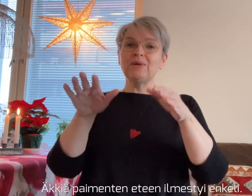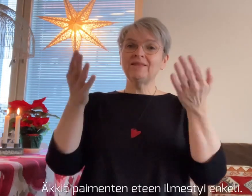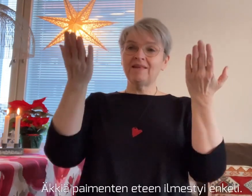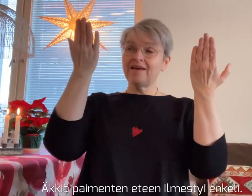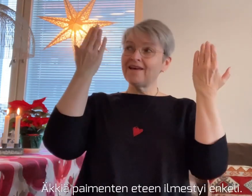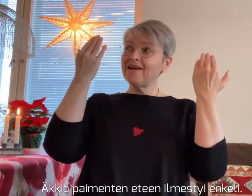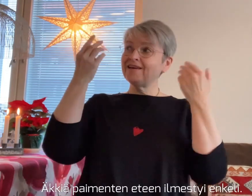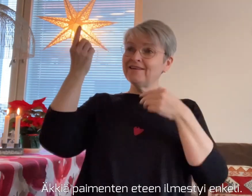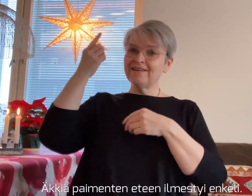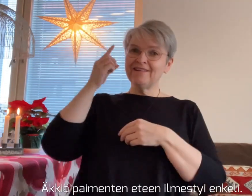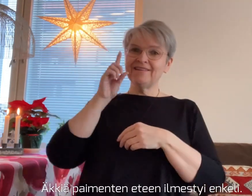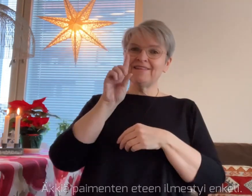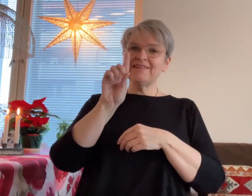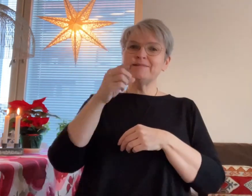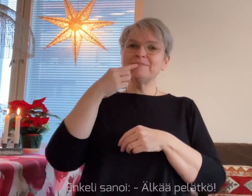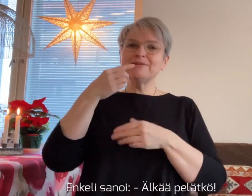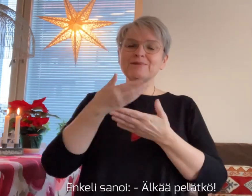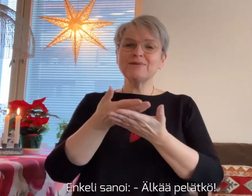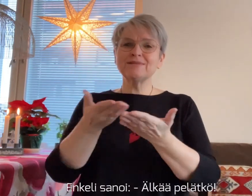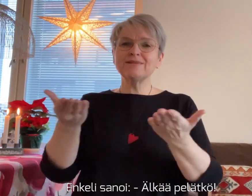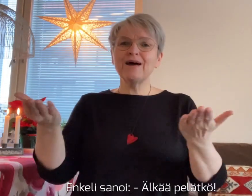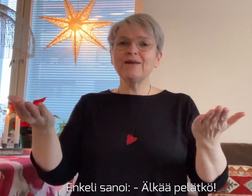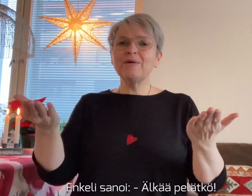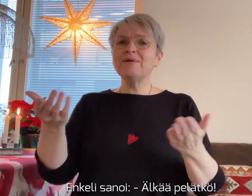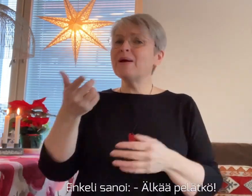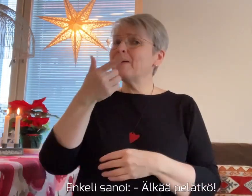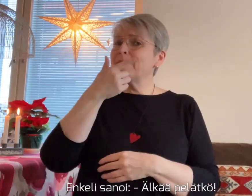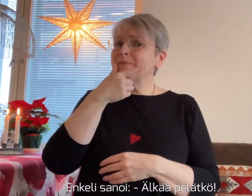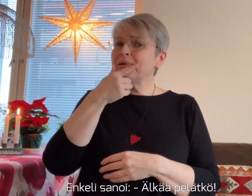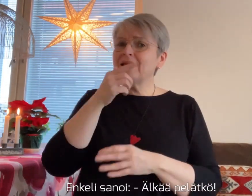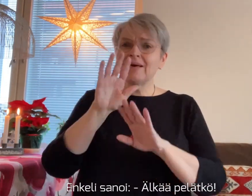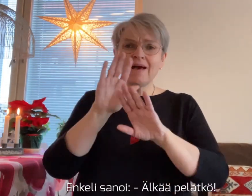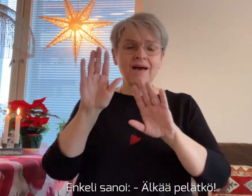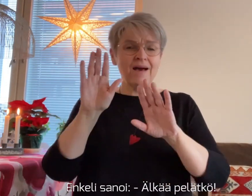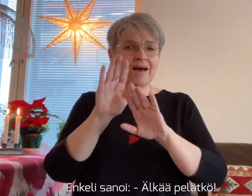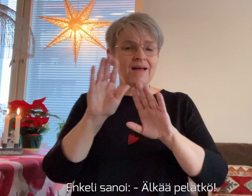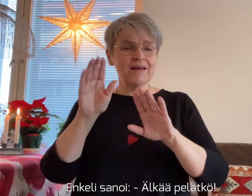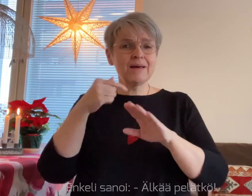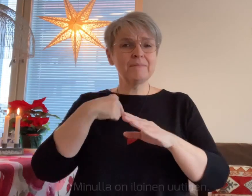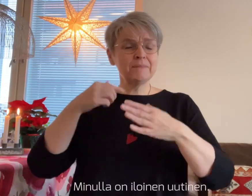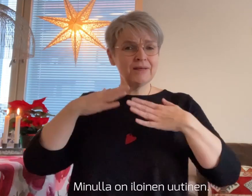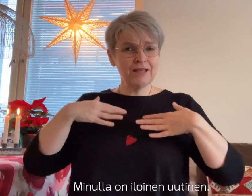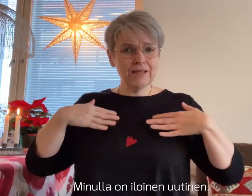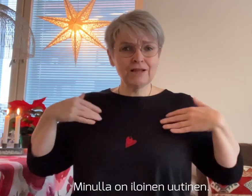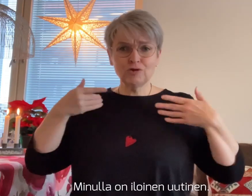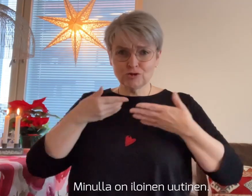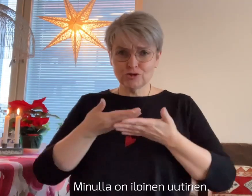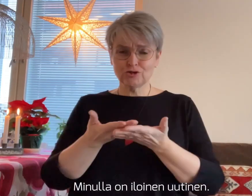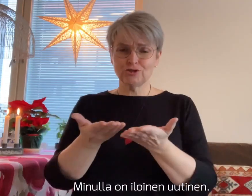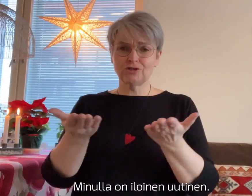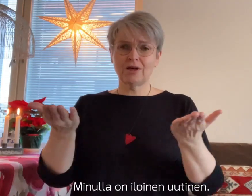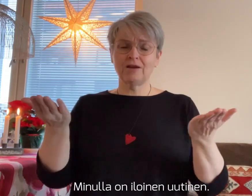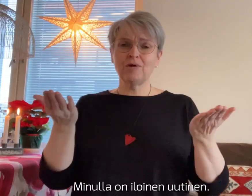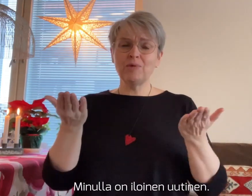Äkkiä paimenet eteen ilmestyi enkeli. Enkeli sanoi, älkää pelätkö.